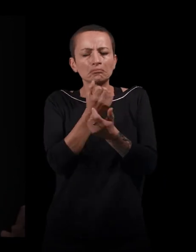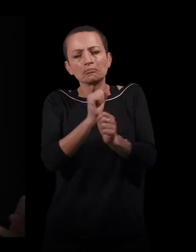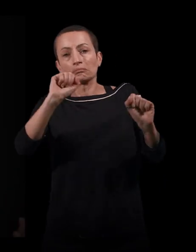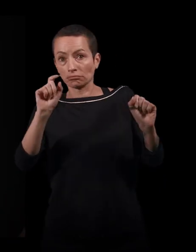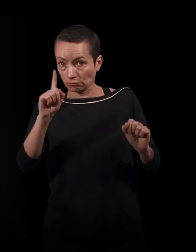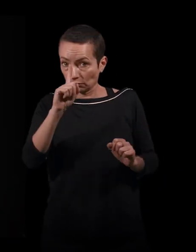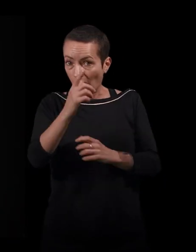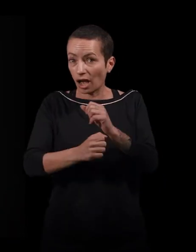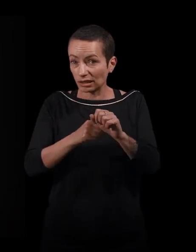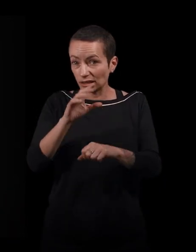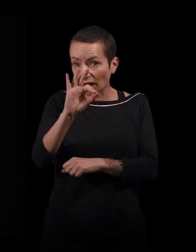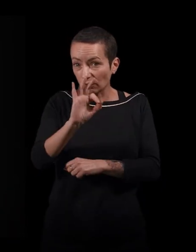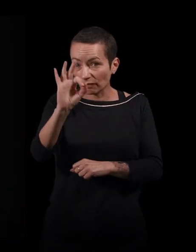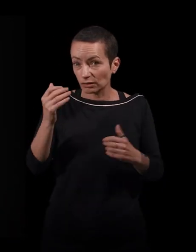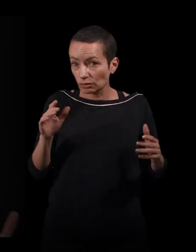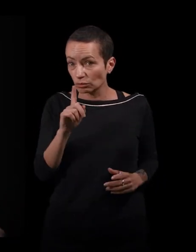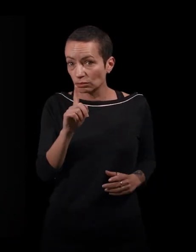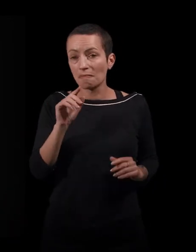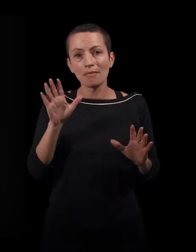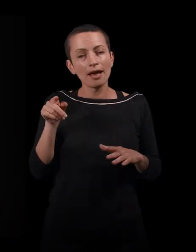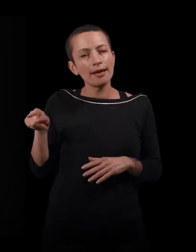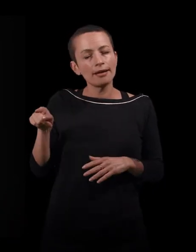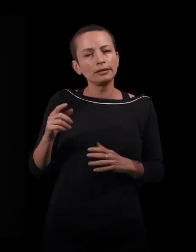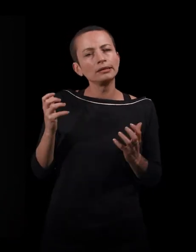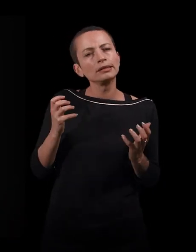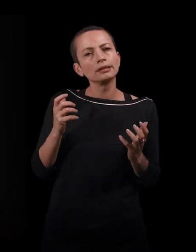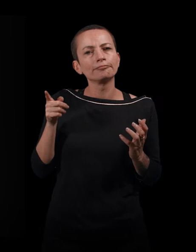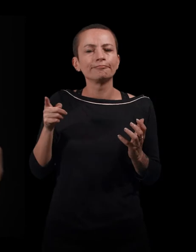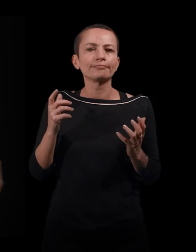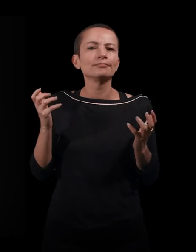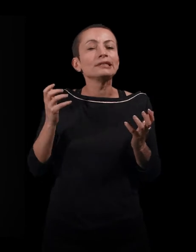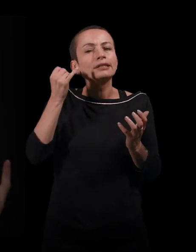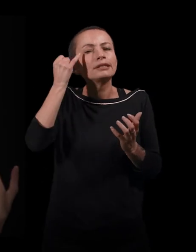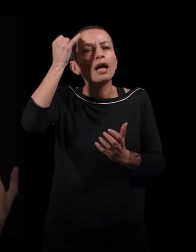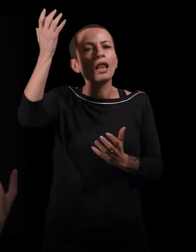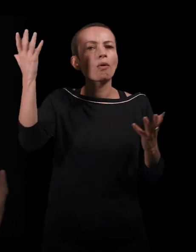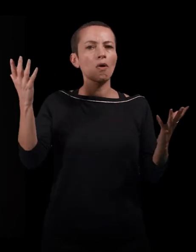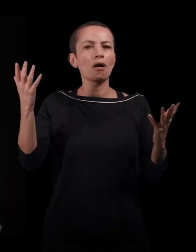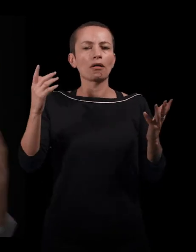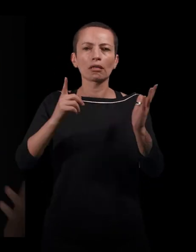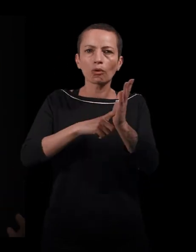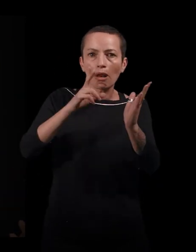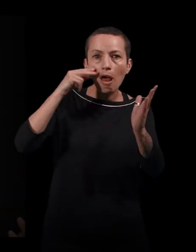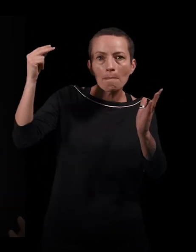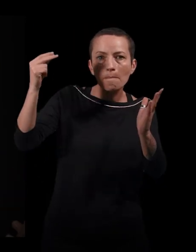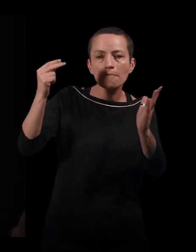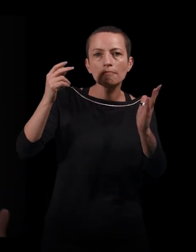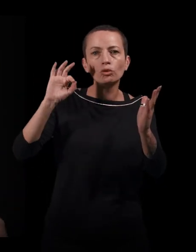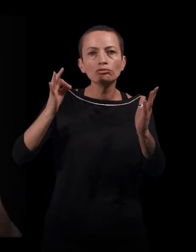On n'est que dans les années 50 en France. Mais en revanche, elle cultive vraiment l'idéal des droits de l'homme, de